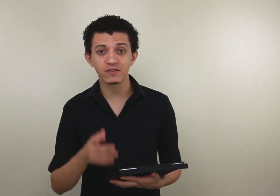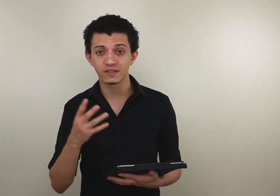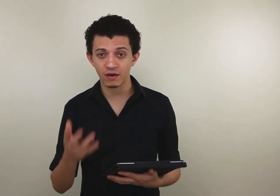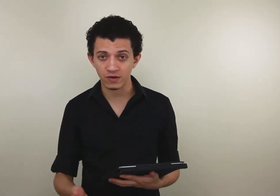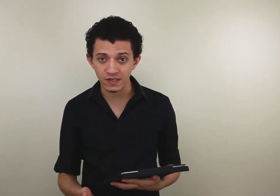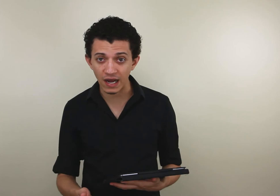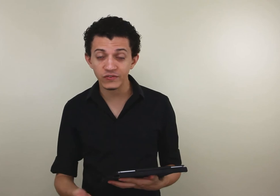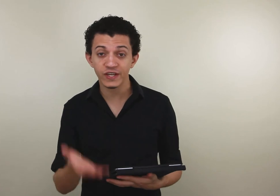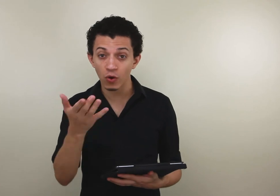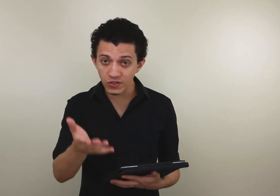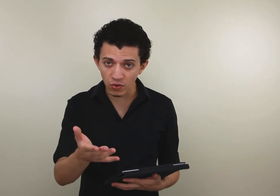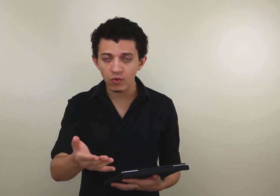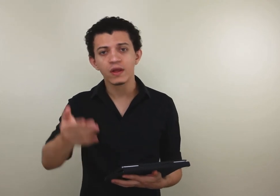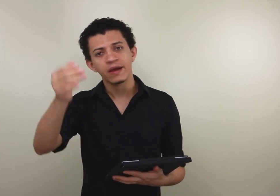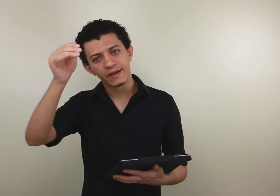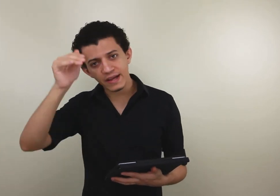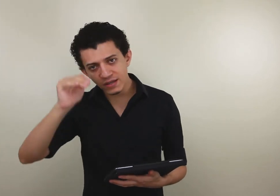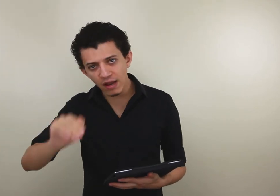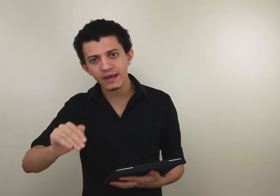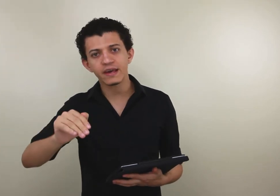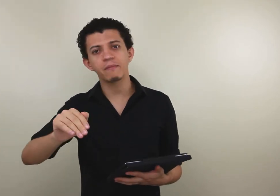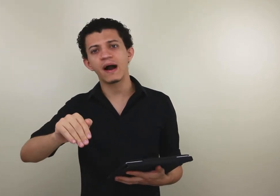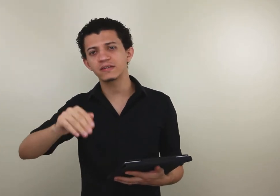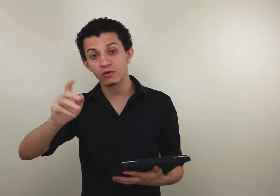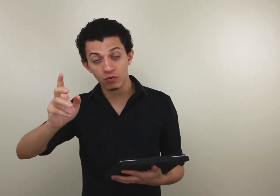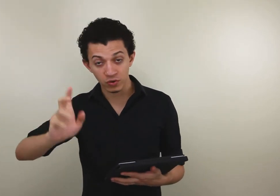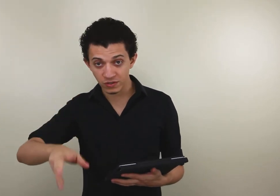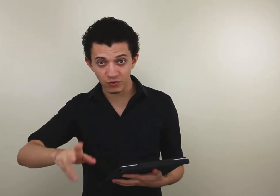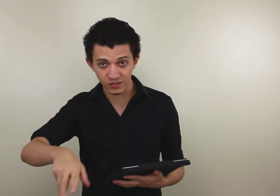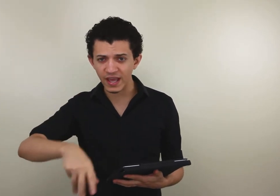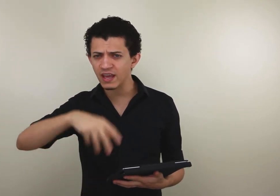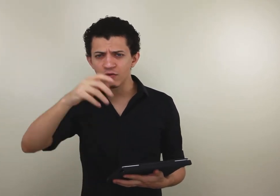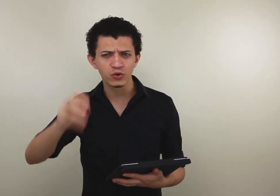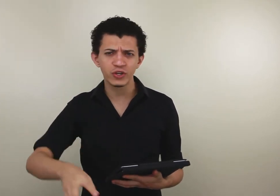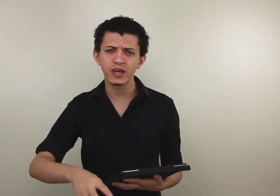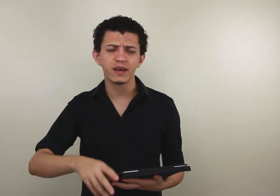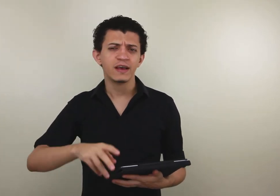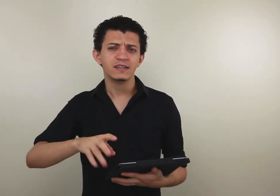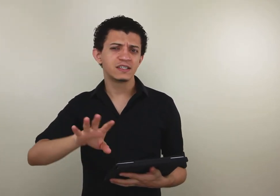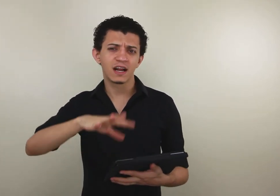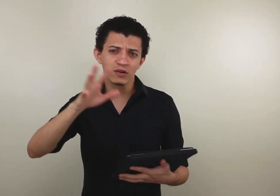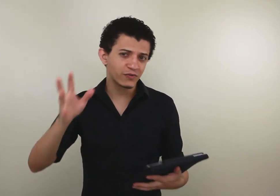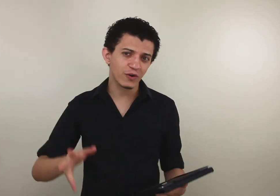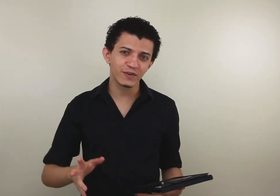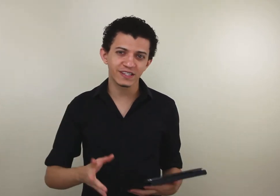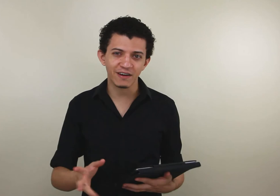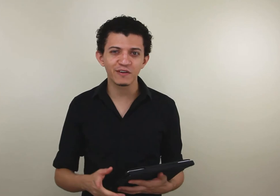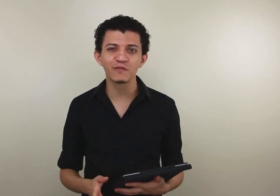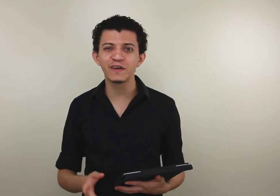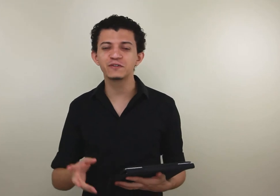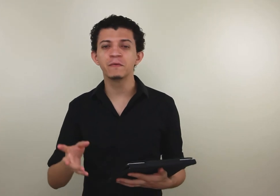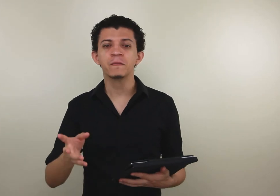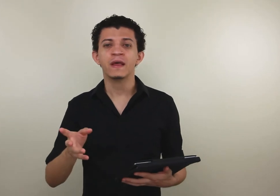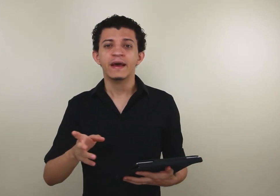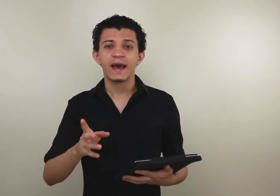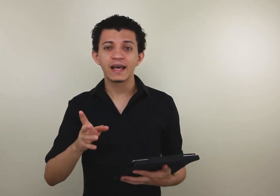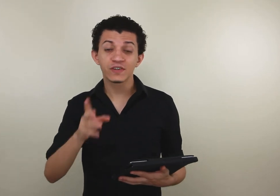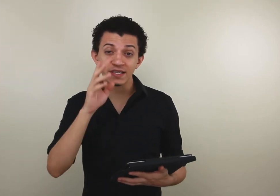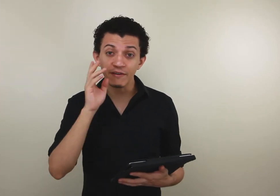que você tenha gostado. Se você gostou, deixe seu like aqui abaixo se eu gostei, curti, seja lá onde for que você está vendo o vídeo. Se você está